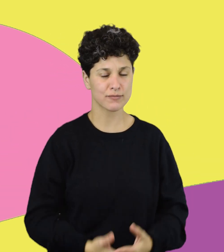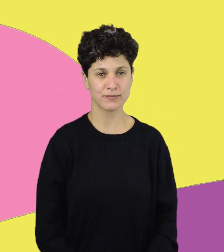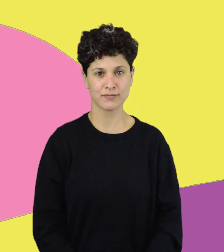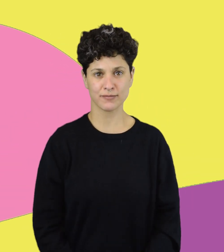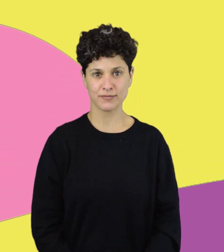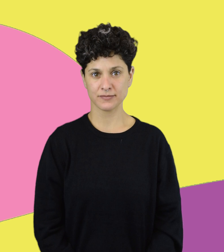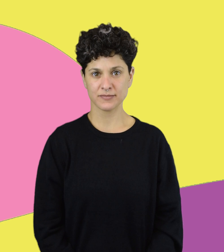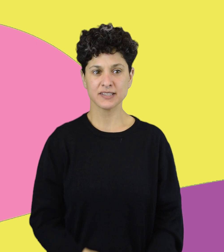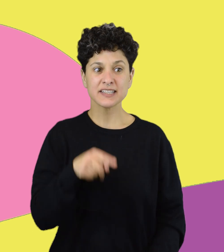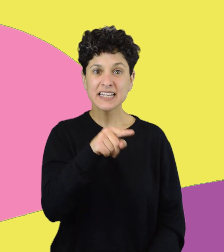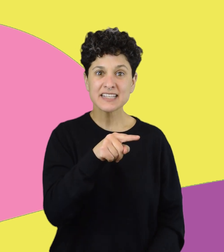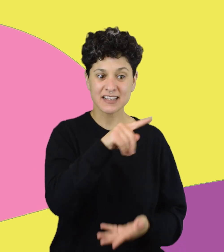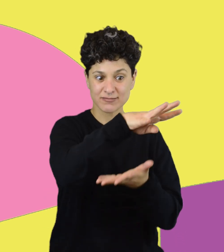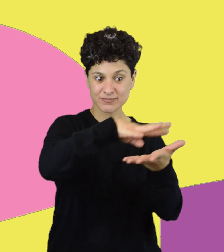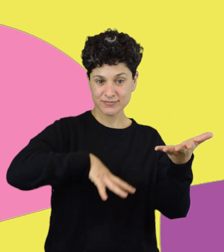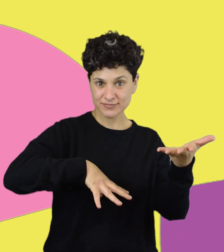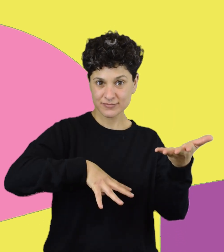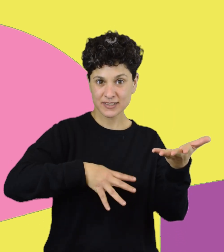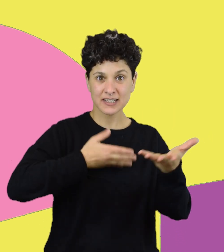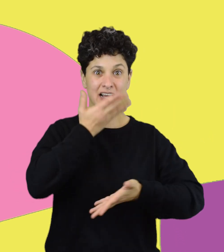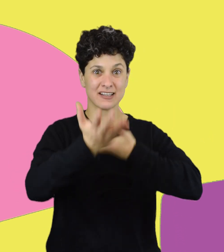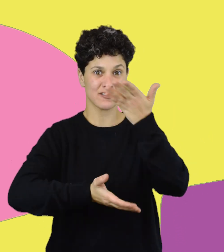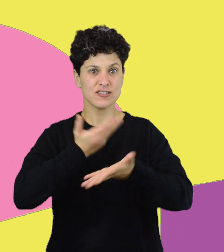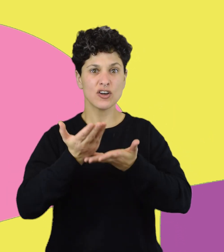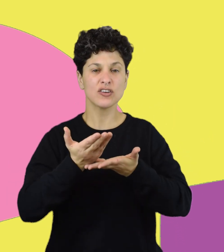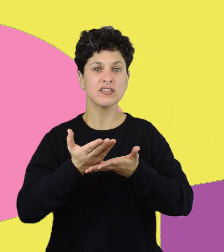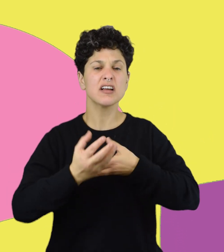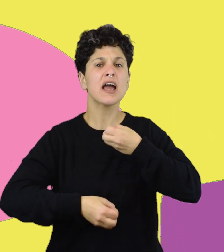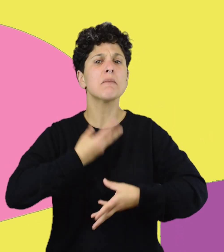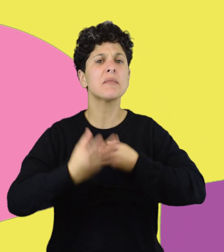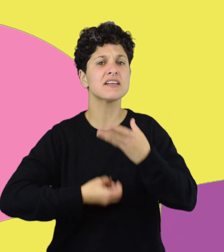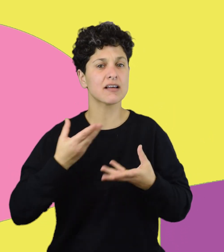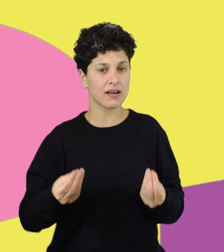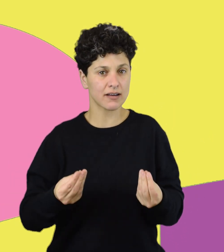¿Qué expresa básicamente esa letra? ¿Qué es Lunfardo?